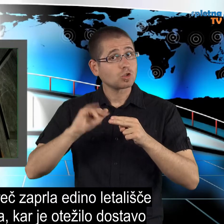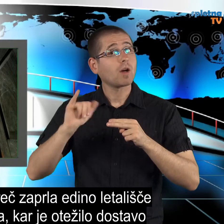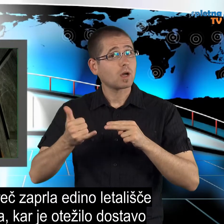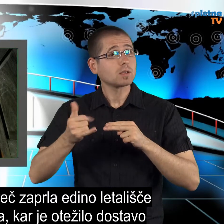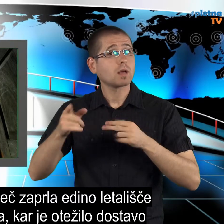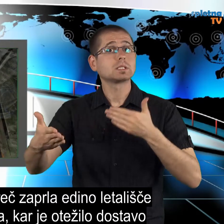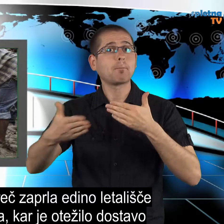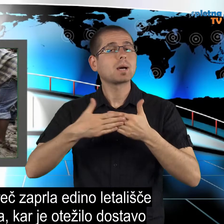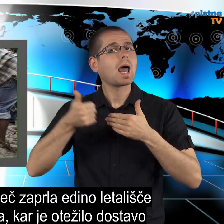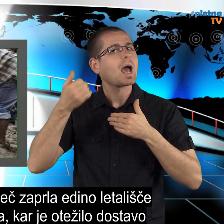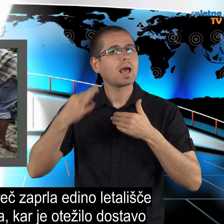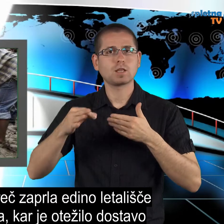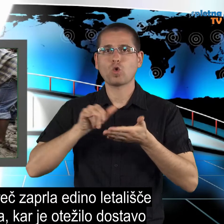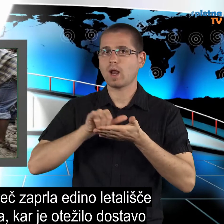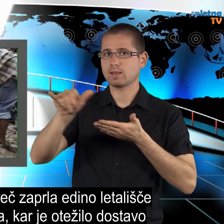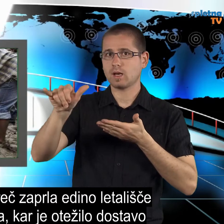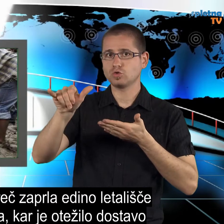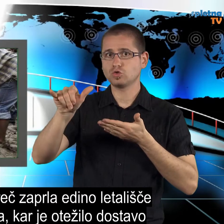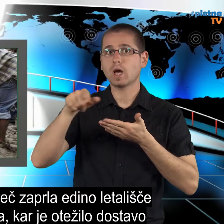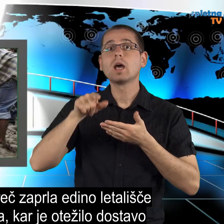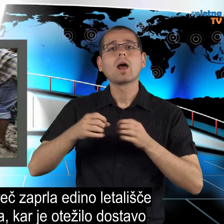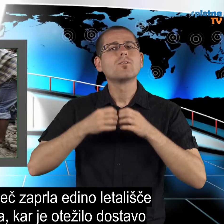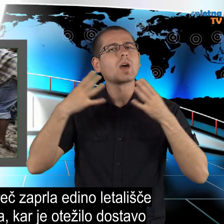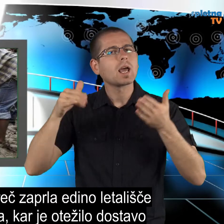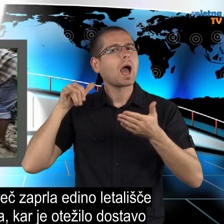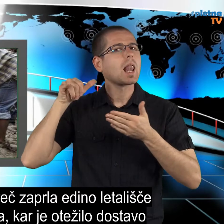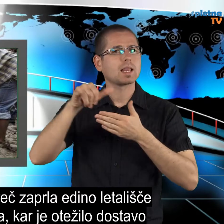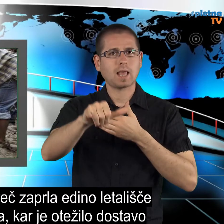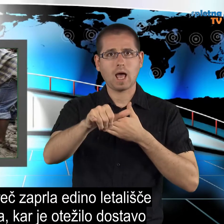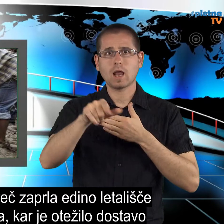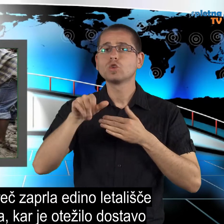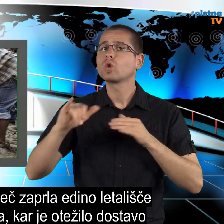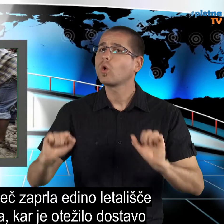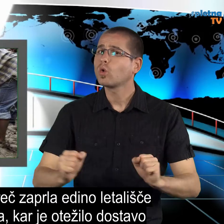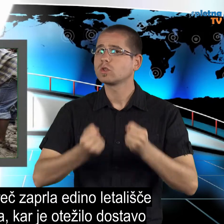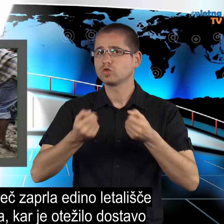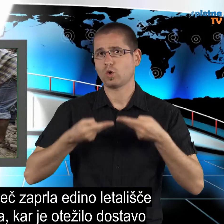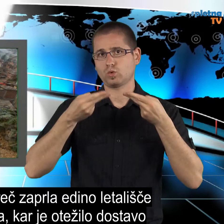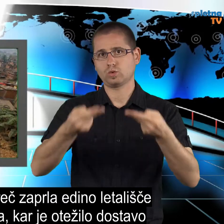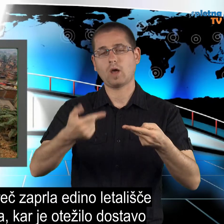letališče za velika letala, kar je otežilo dostavo humanitarne in druge pomoči iz tujine.